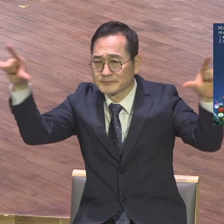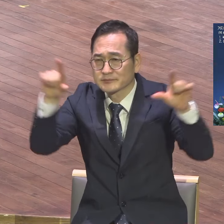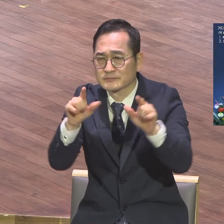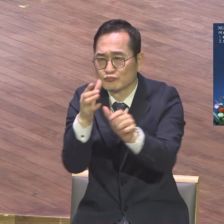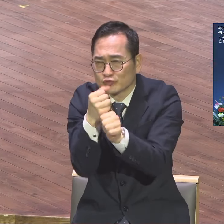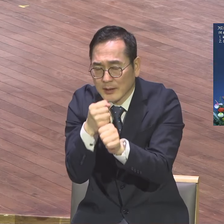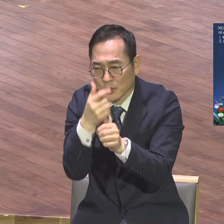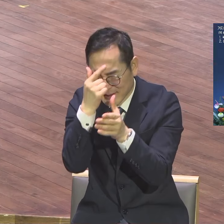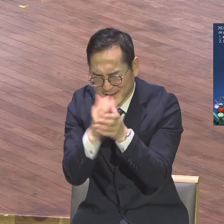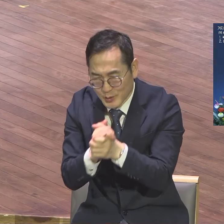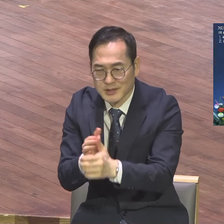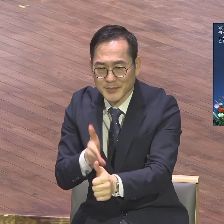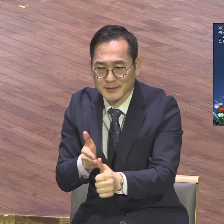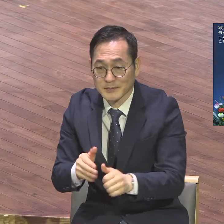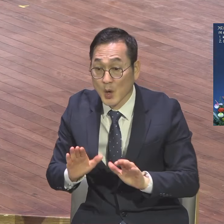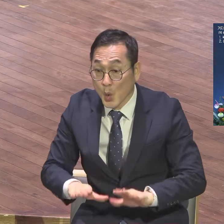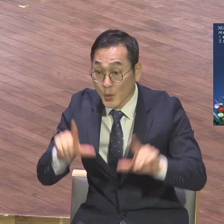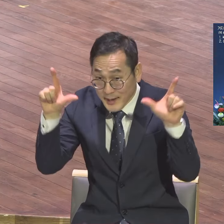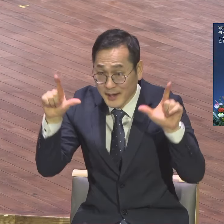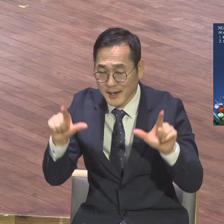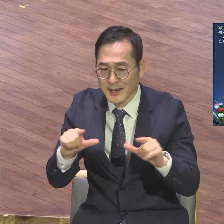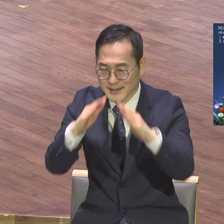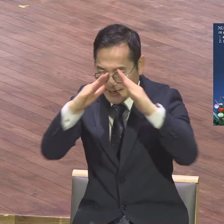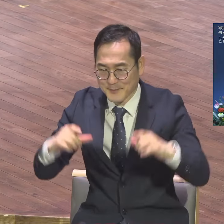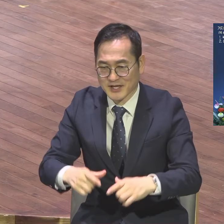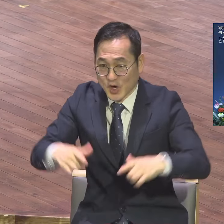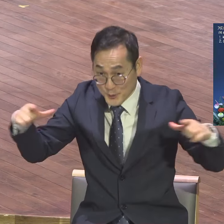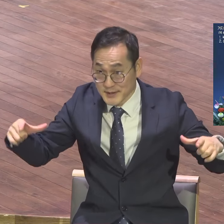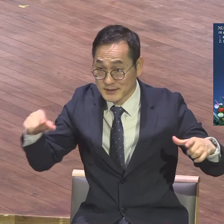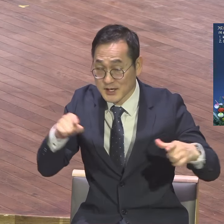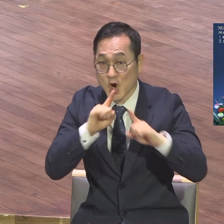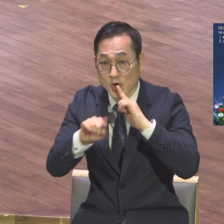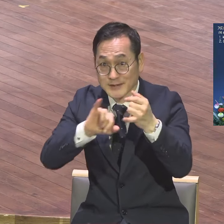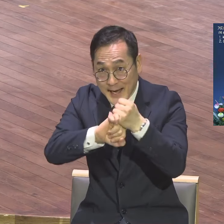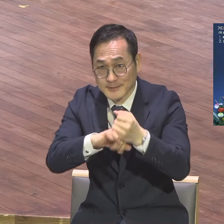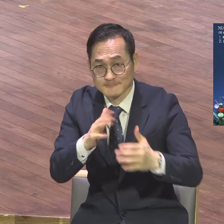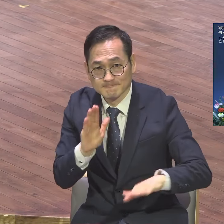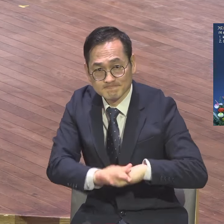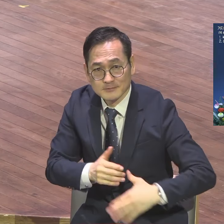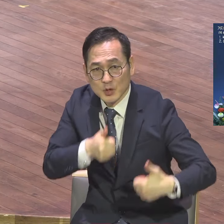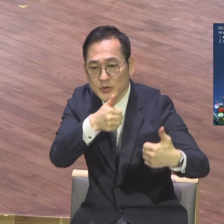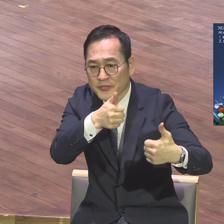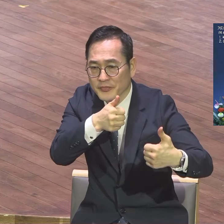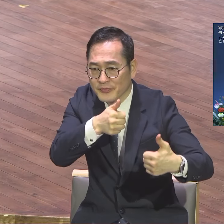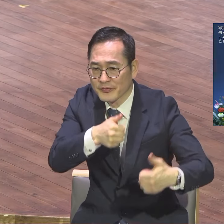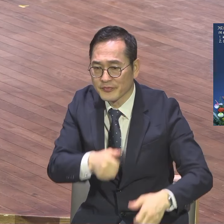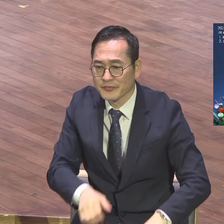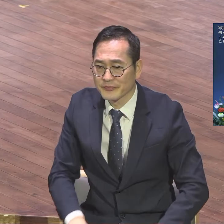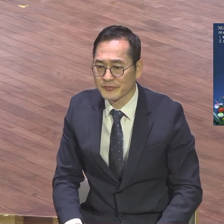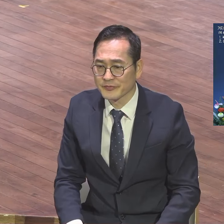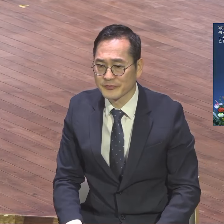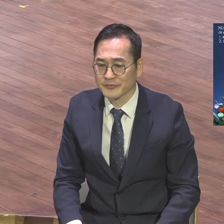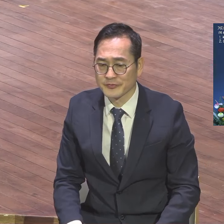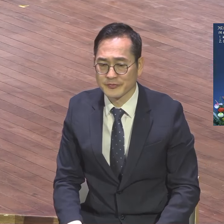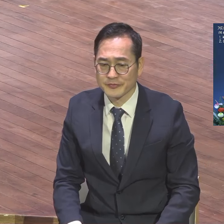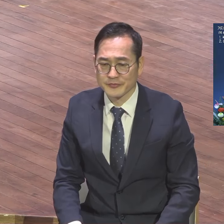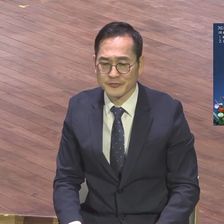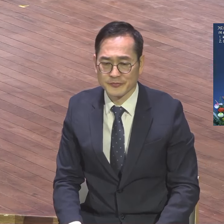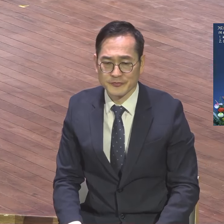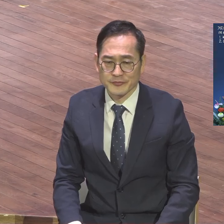2024년 집중적으로 장막탈을 엮이는 언약적 도전을 해나가는 것입니다 세 가지 떨의 사명을 감당할 수 있을 정도로 이